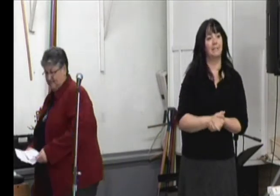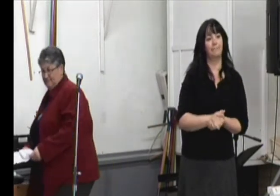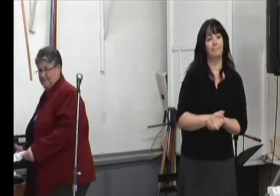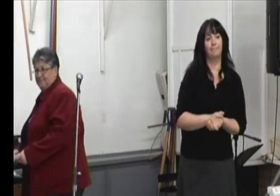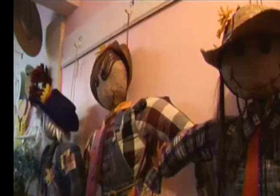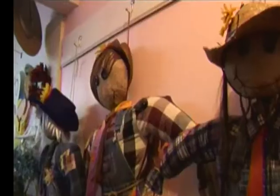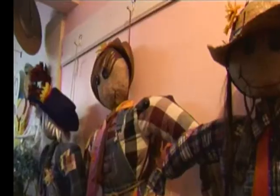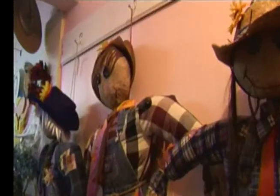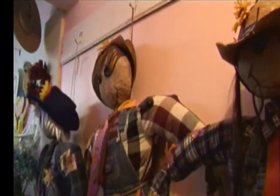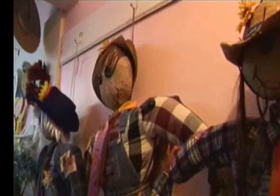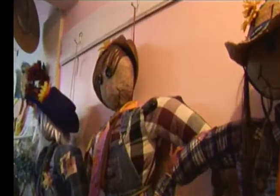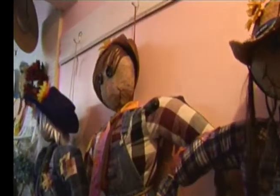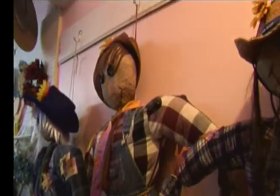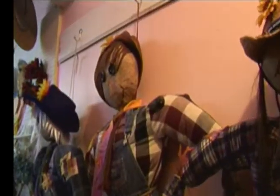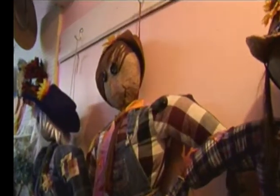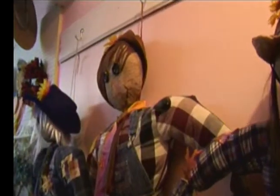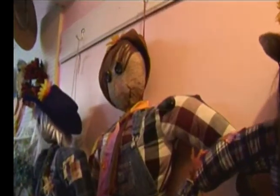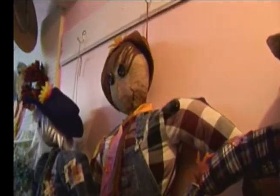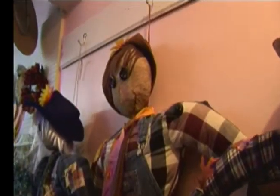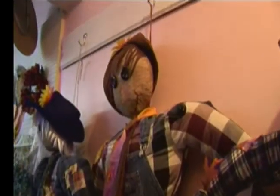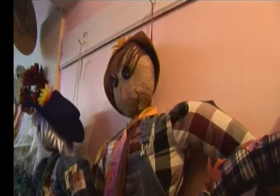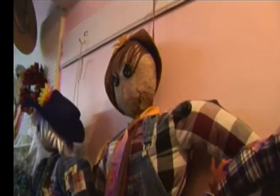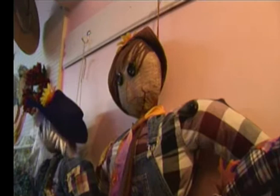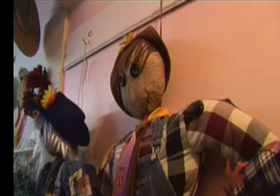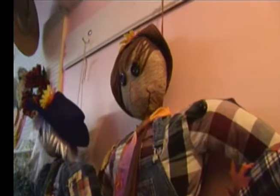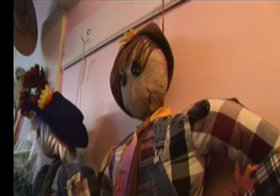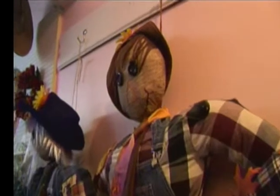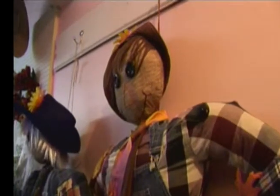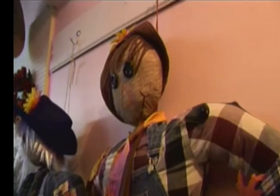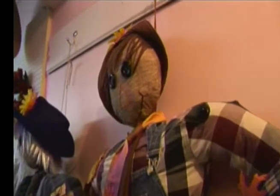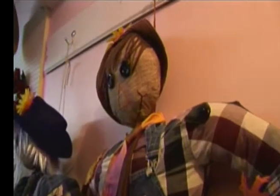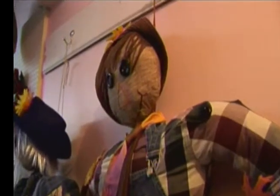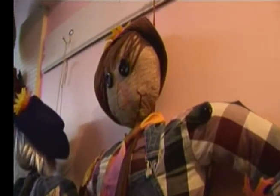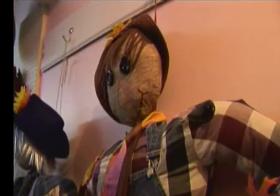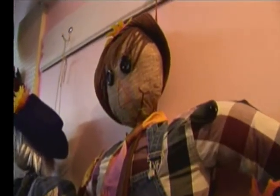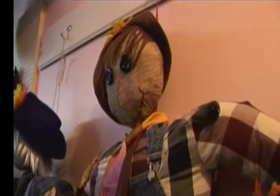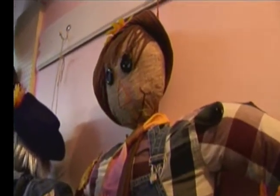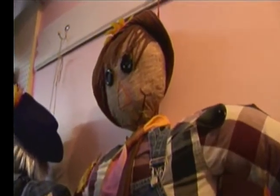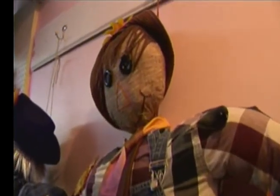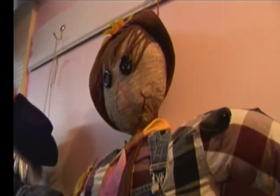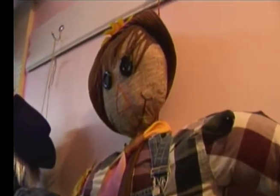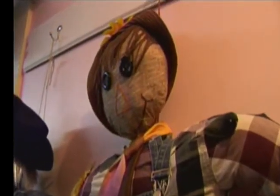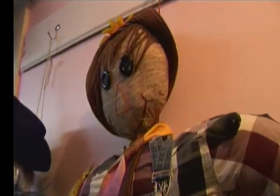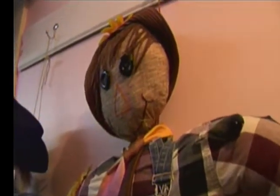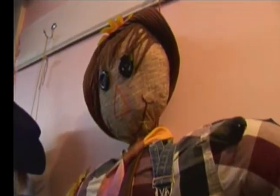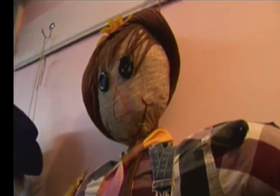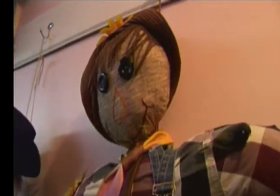Applaudissements Pierre à Jean-Louis, il